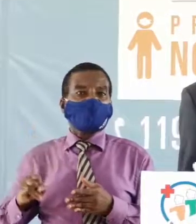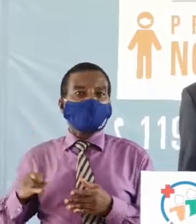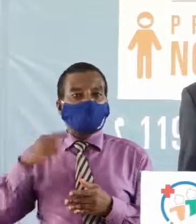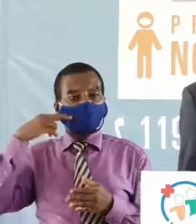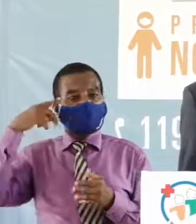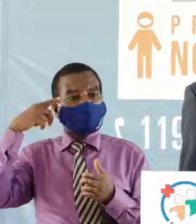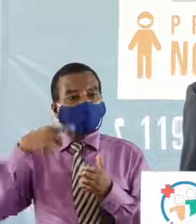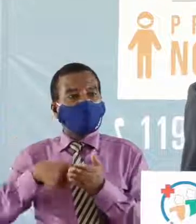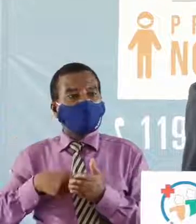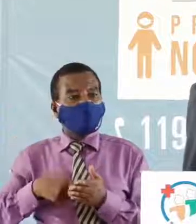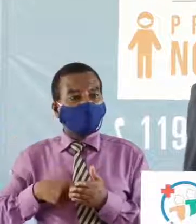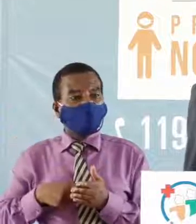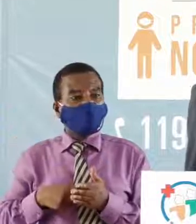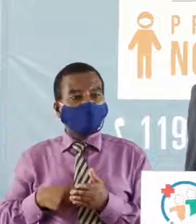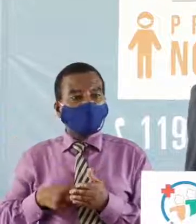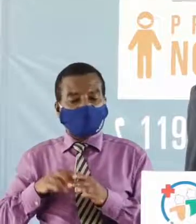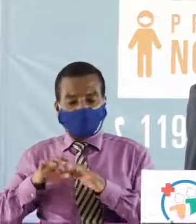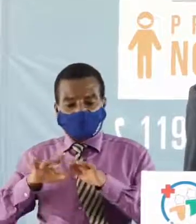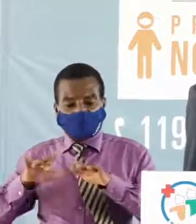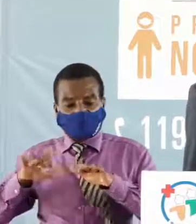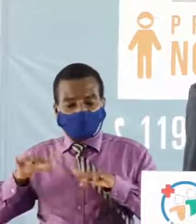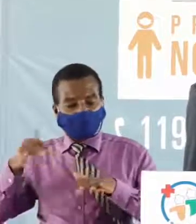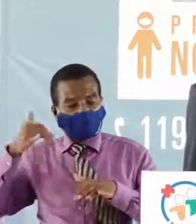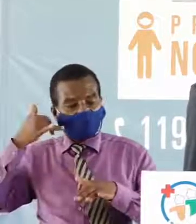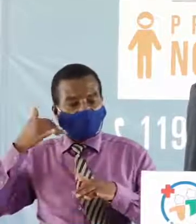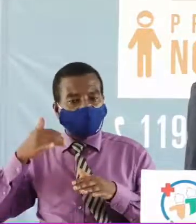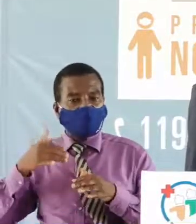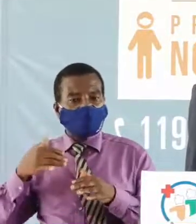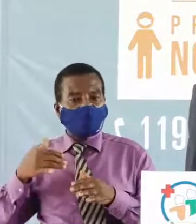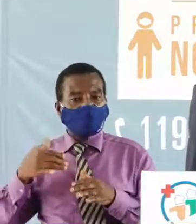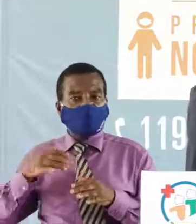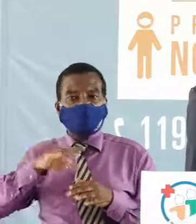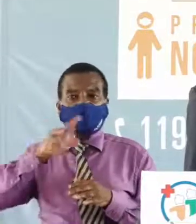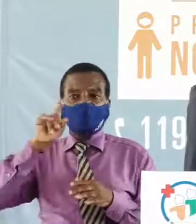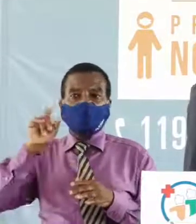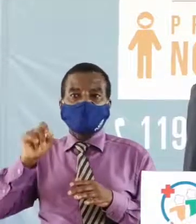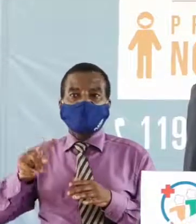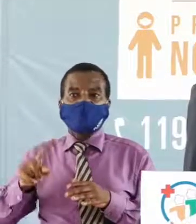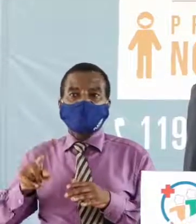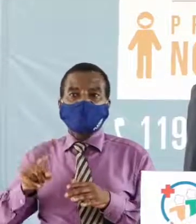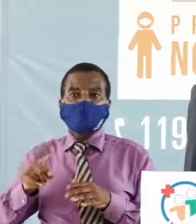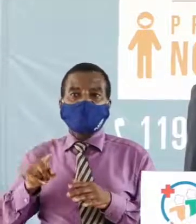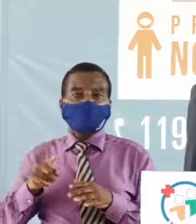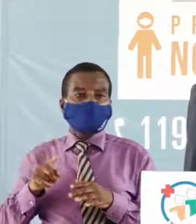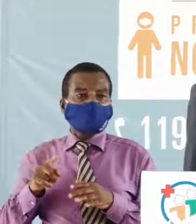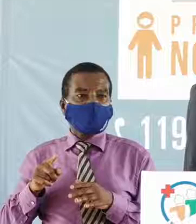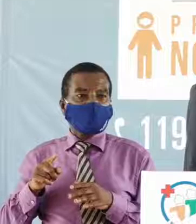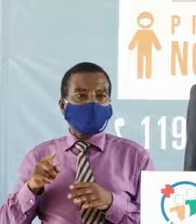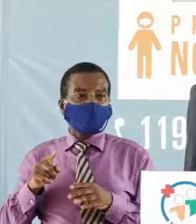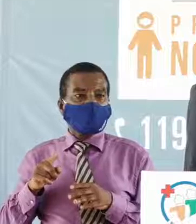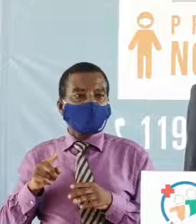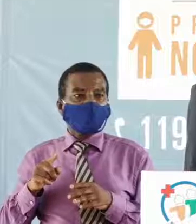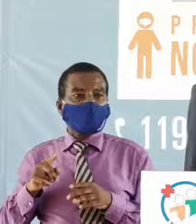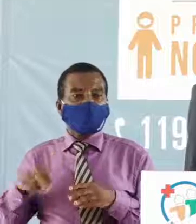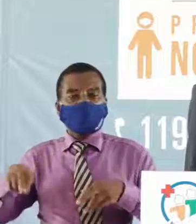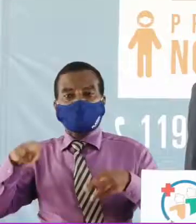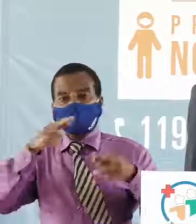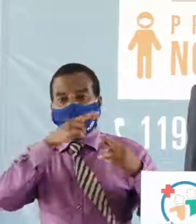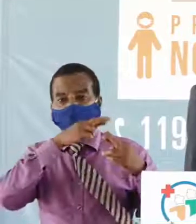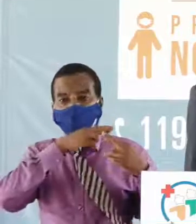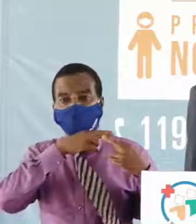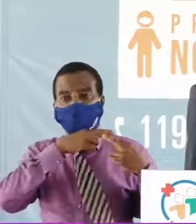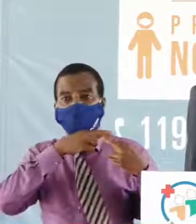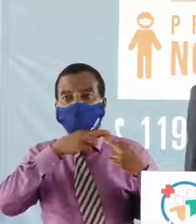remarque d'un internaute question remarque qui s'adresse au responsable